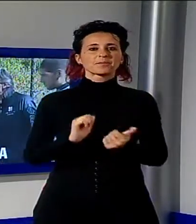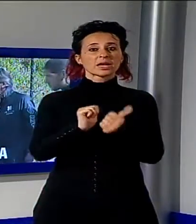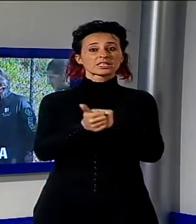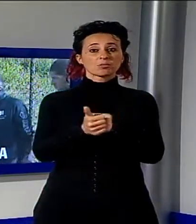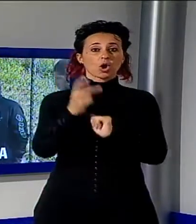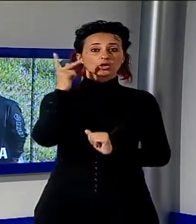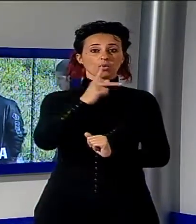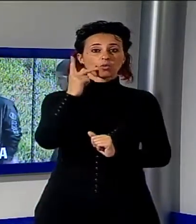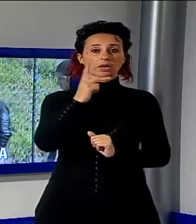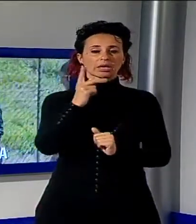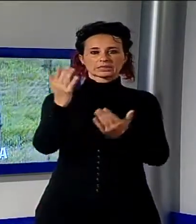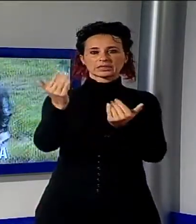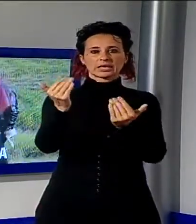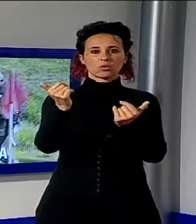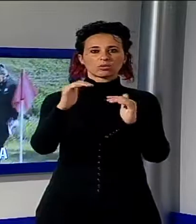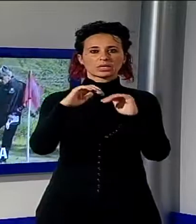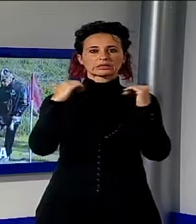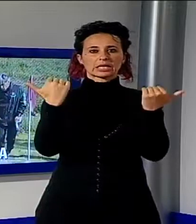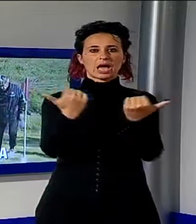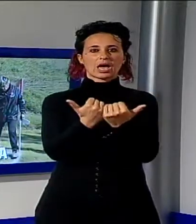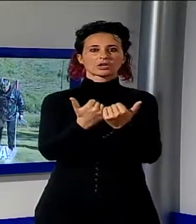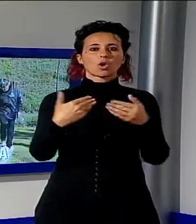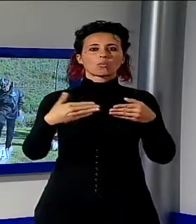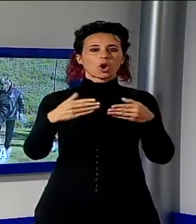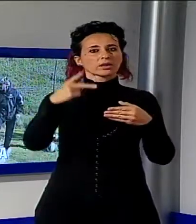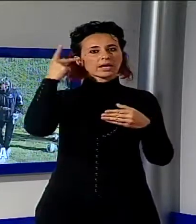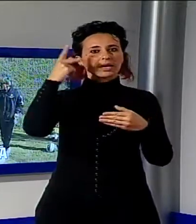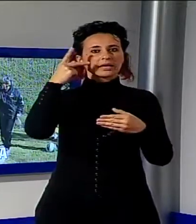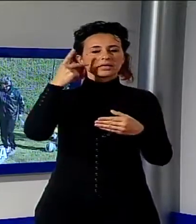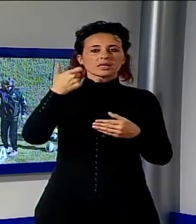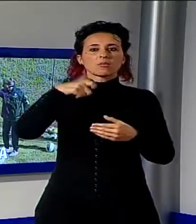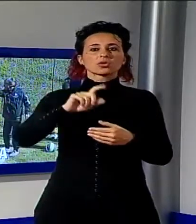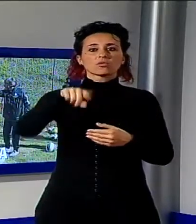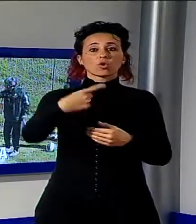lucchese saluta il Port Elisa, domani ultimo impegno casalingo della lucchese con la Reggiana.